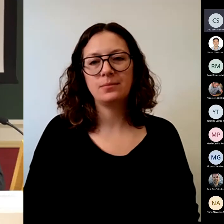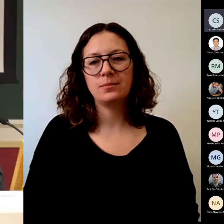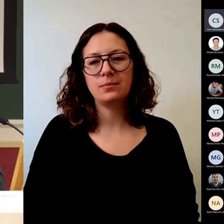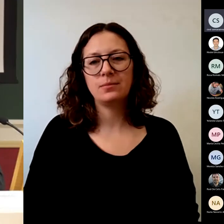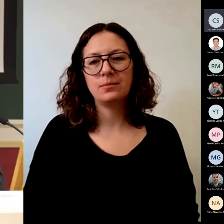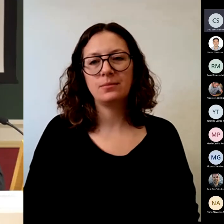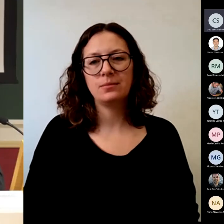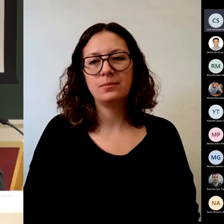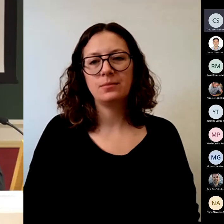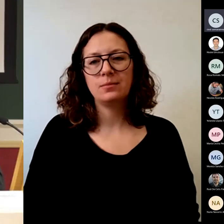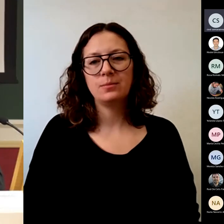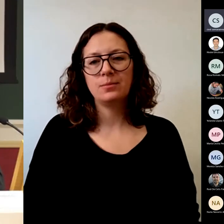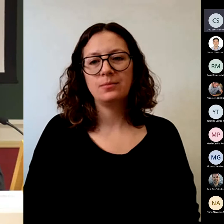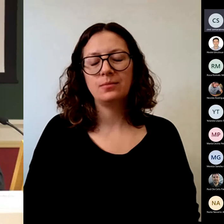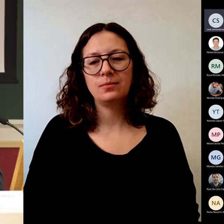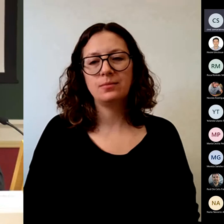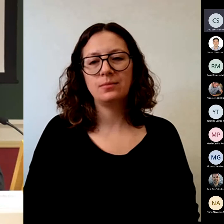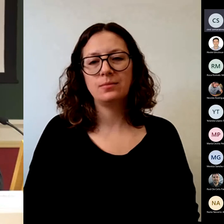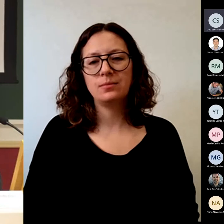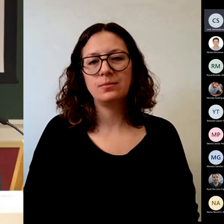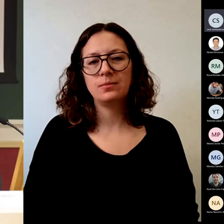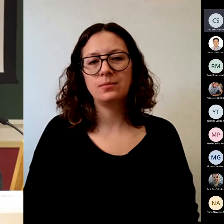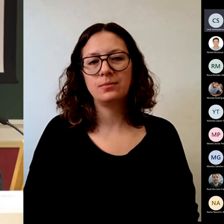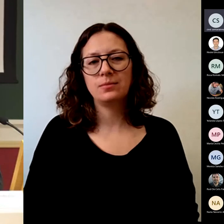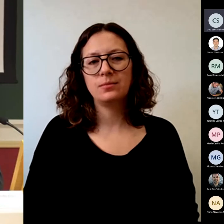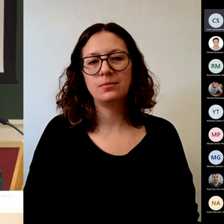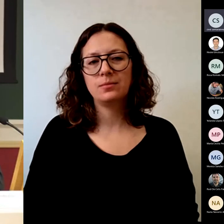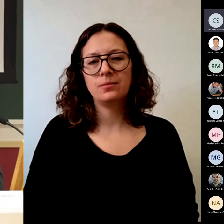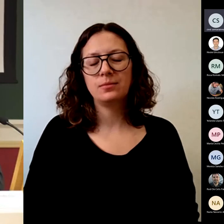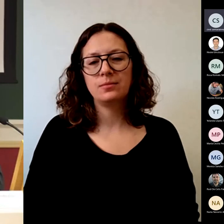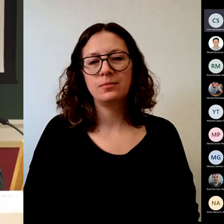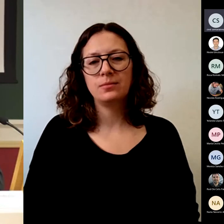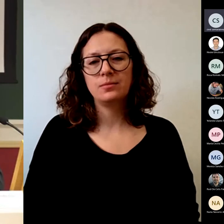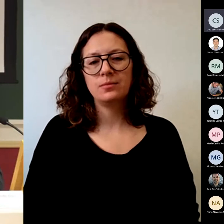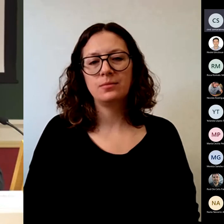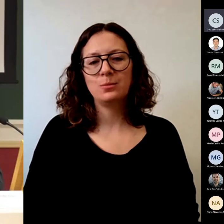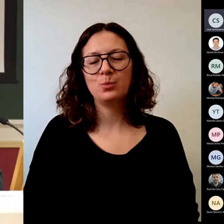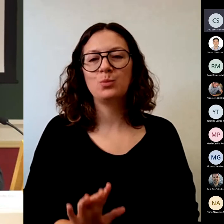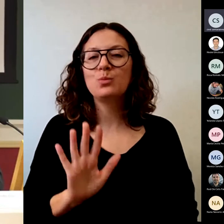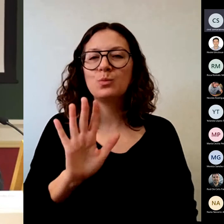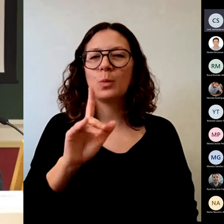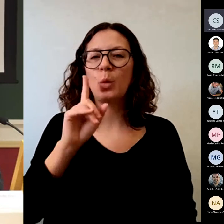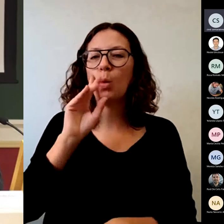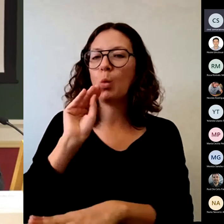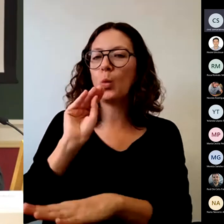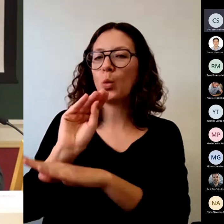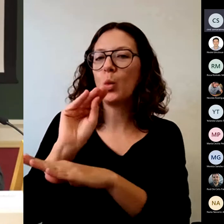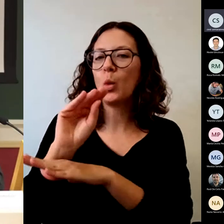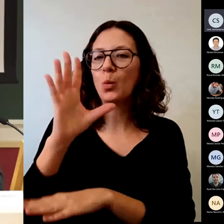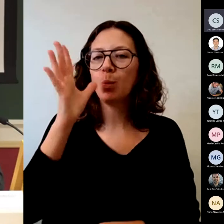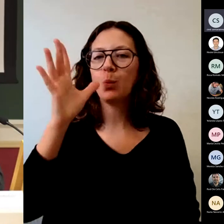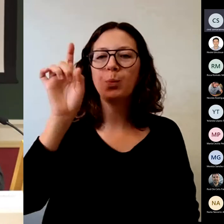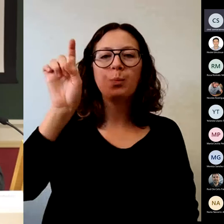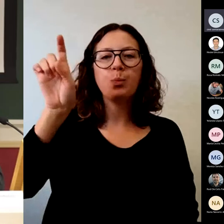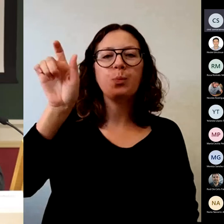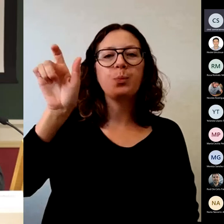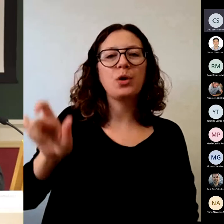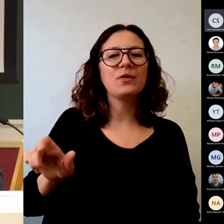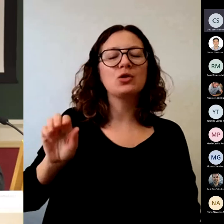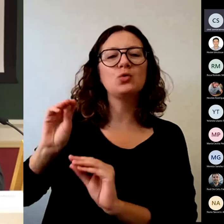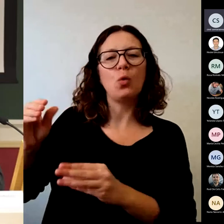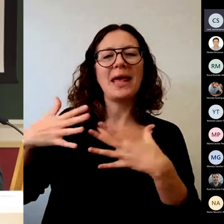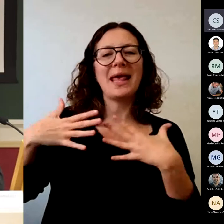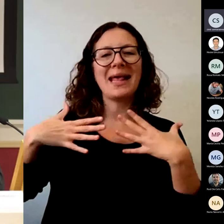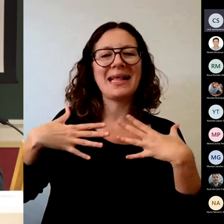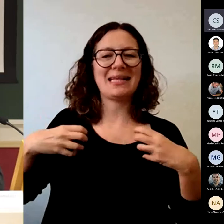ojo con el egoísmo del propio profesor. Nos